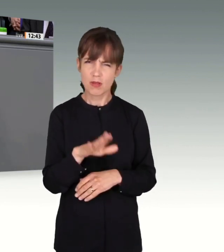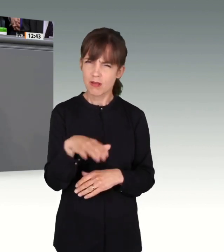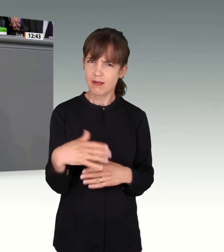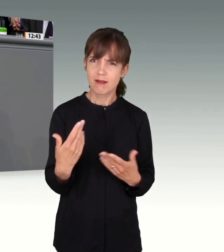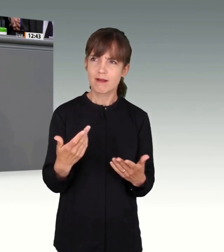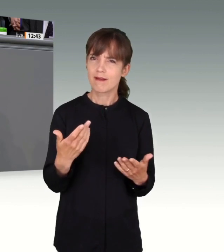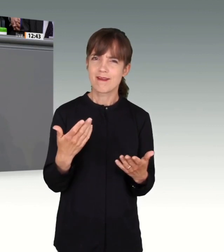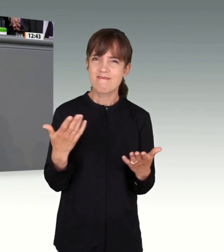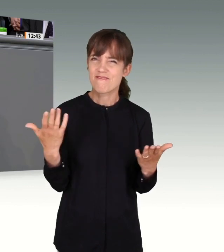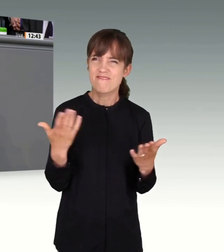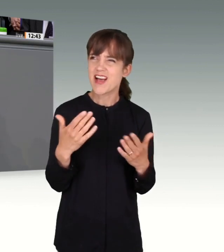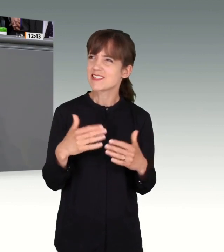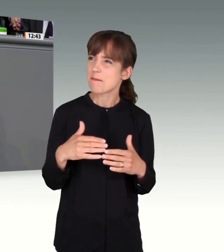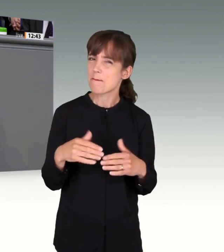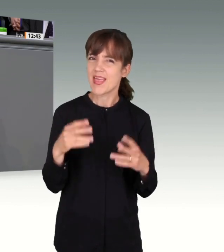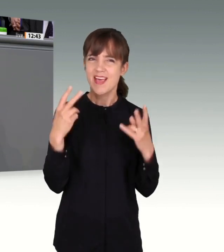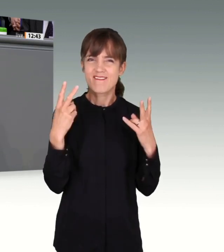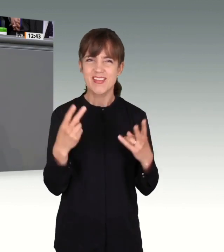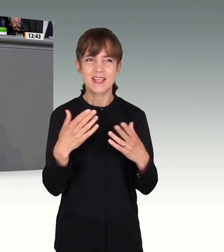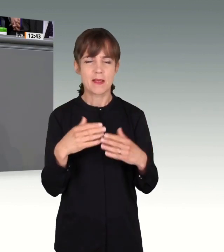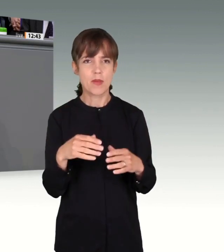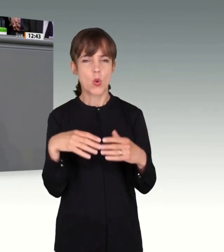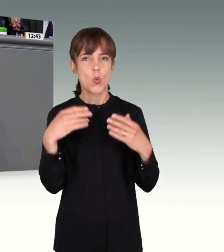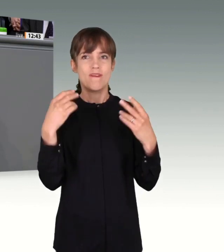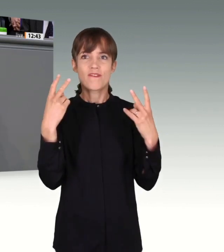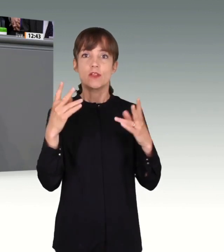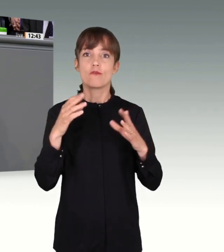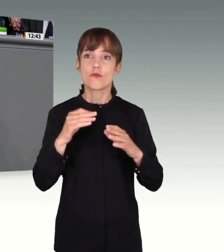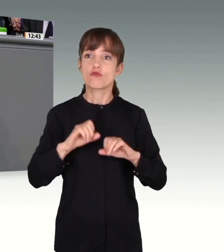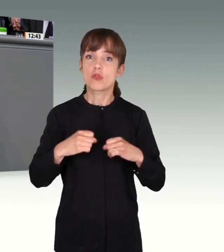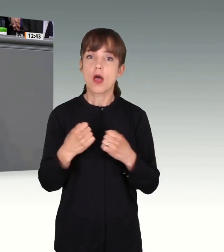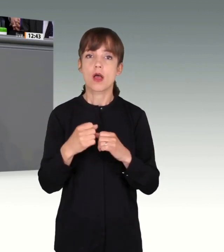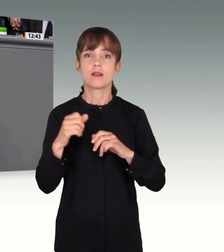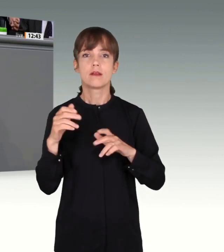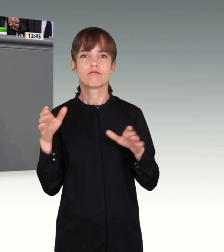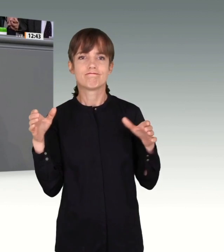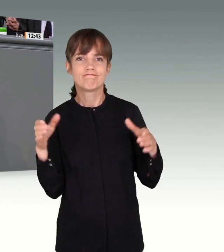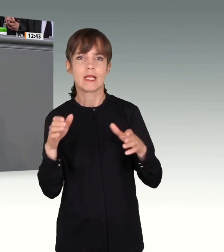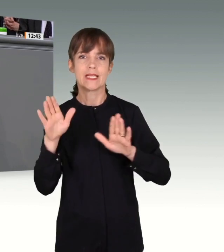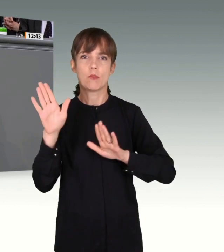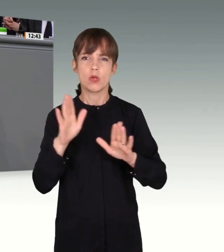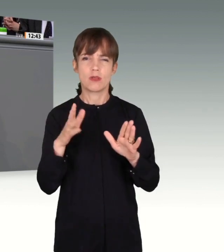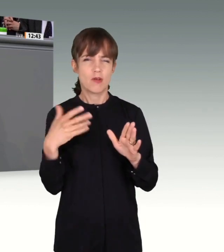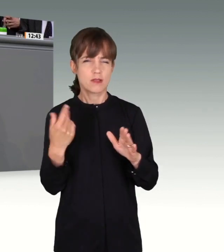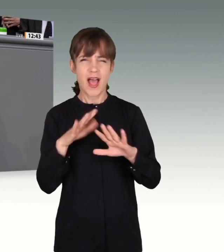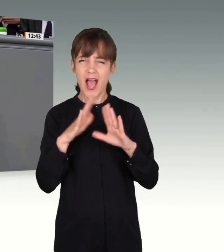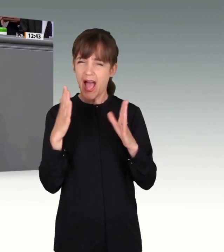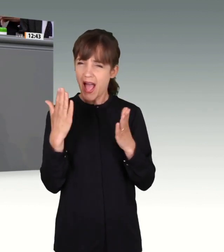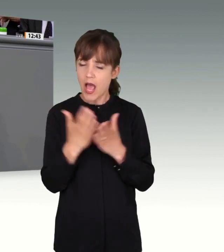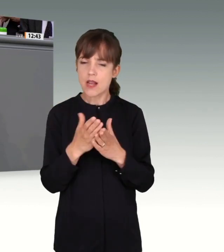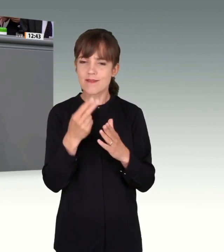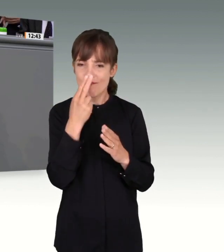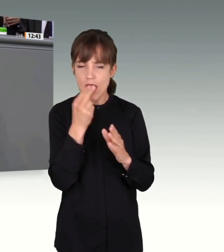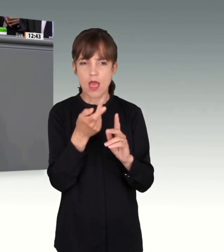mehr im Interesse der Demokratie und der Gesellschaft und damit auch des Staates liegen, als alles dafür zu tun, Fehler von Behörden